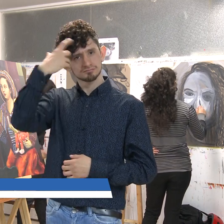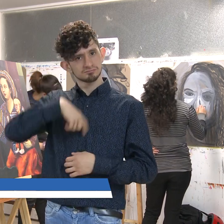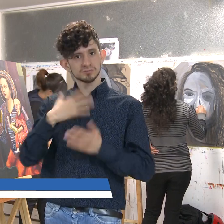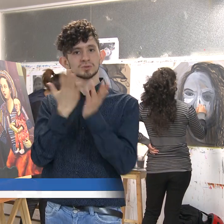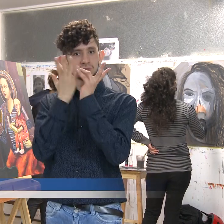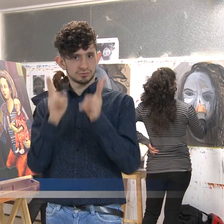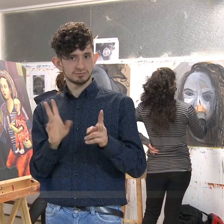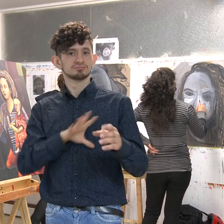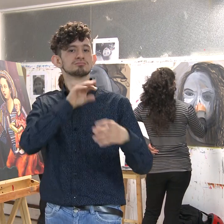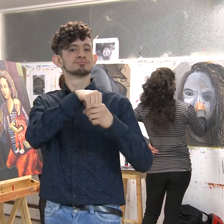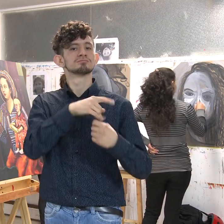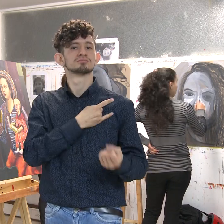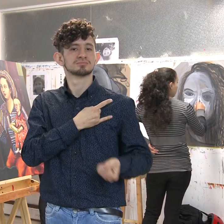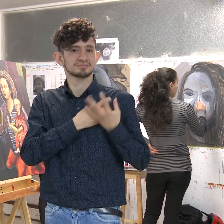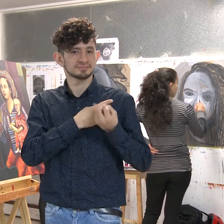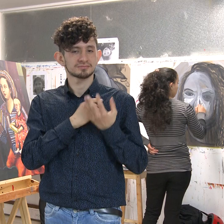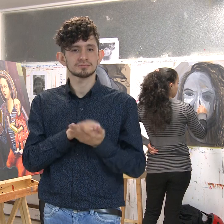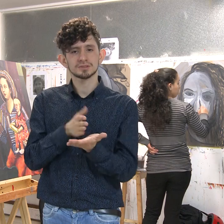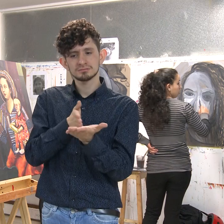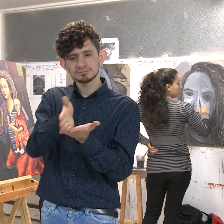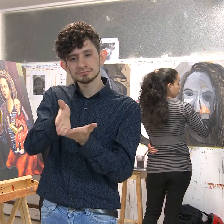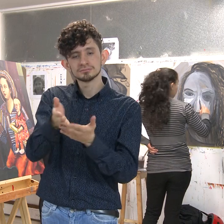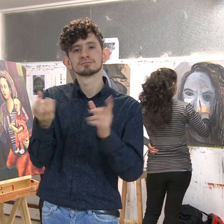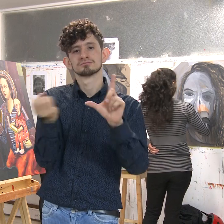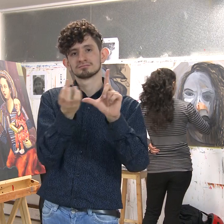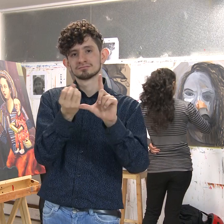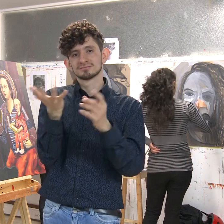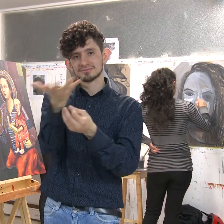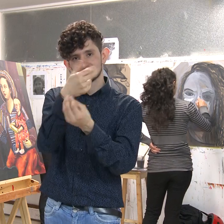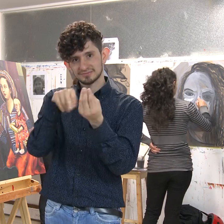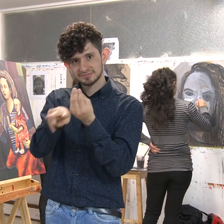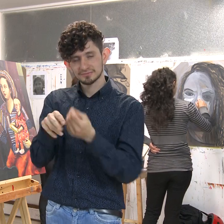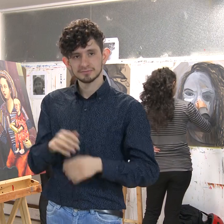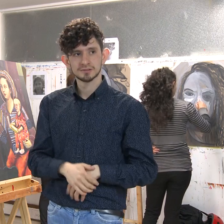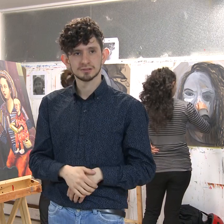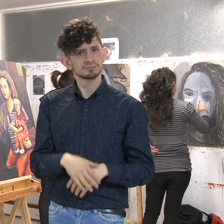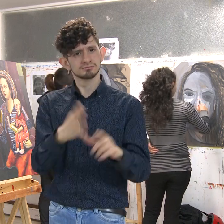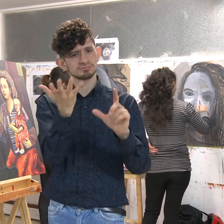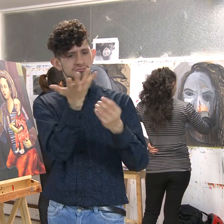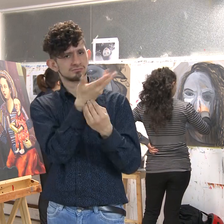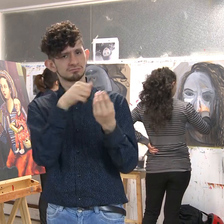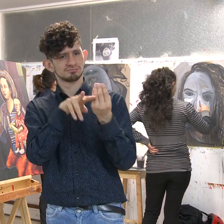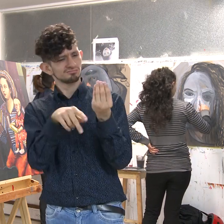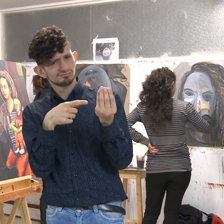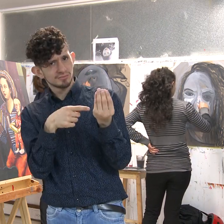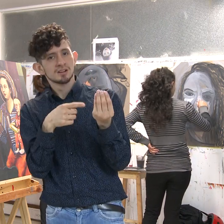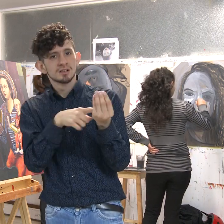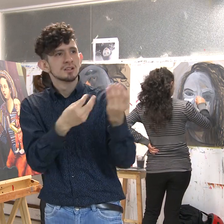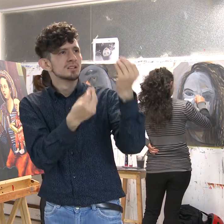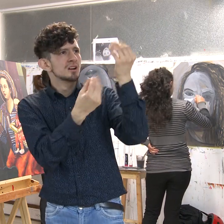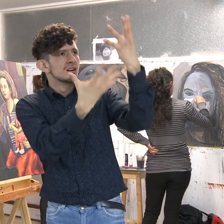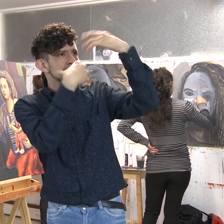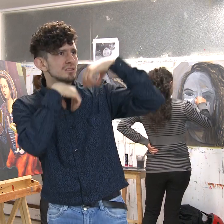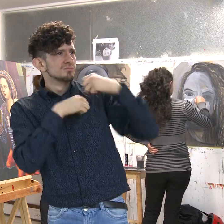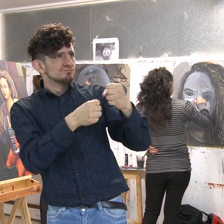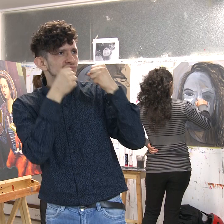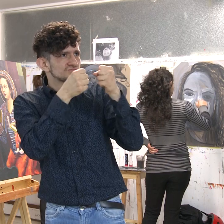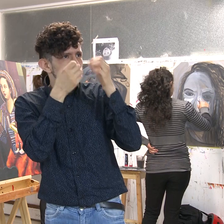Soy estudiante de la Universidad Pedagógica de la Licenciatura en Artes Visuales. La licenciatura me da sus fundamentos y